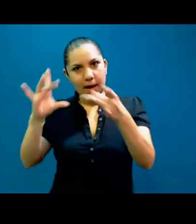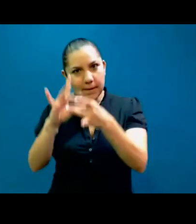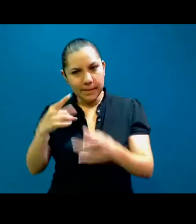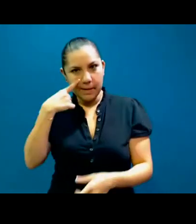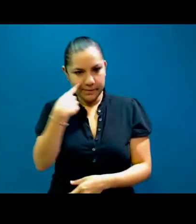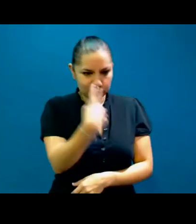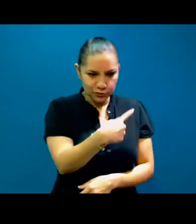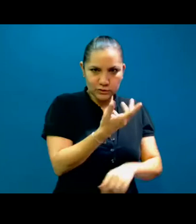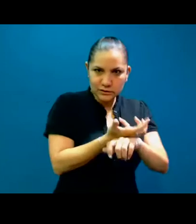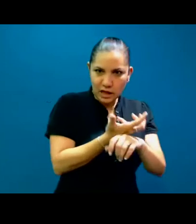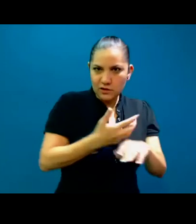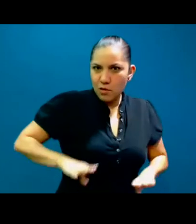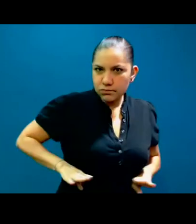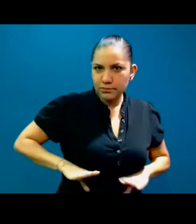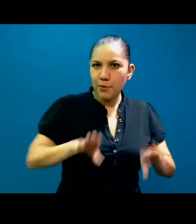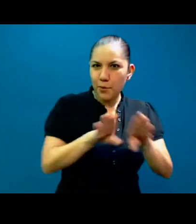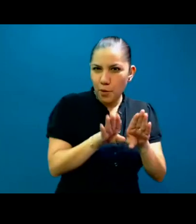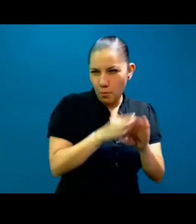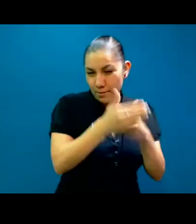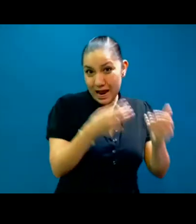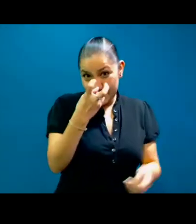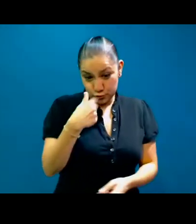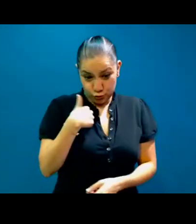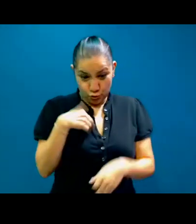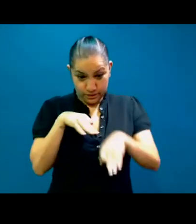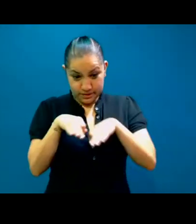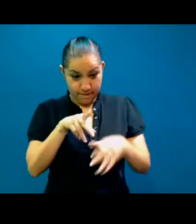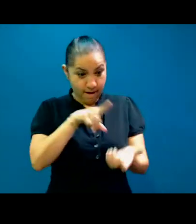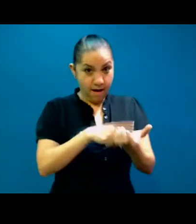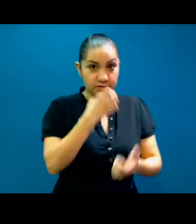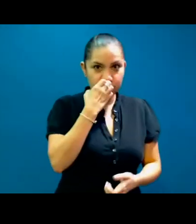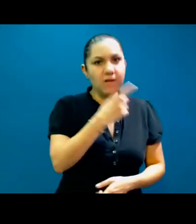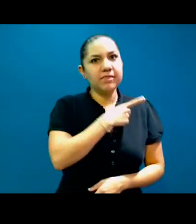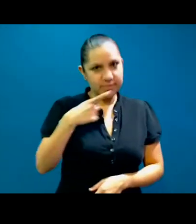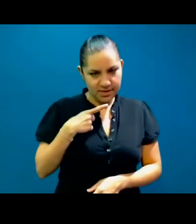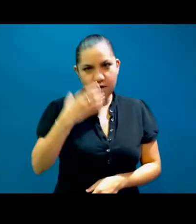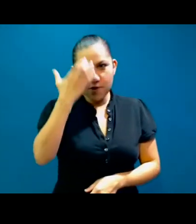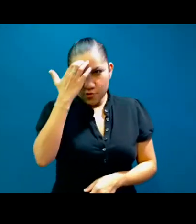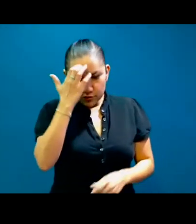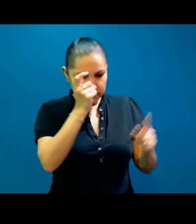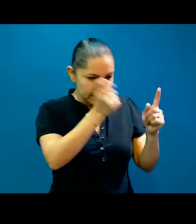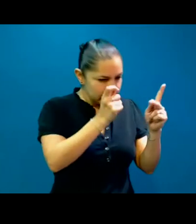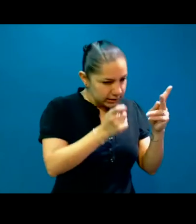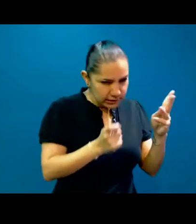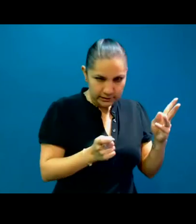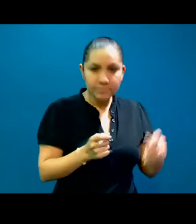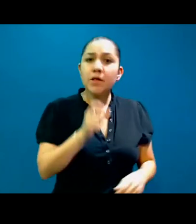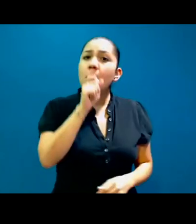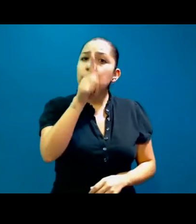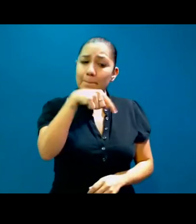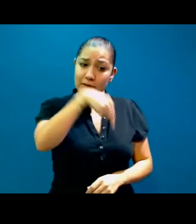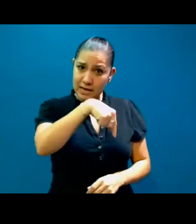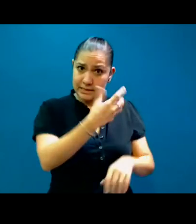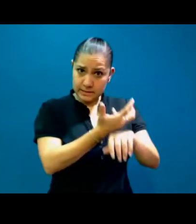trabajar en las escuelas es muy importante entender esto. También aquí en los Estados Unidos se ofrece educación especial. Esta es una ayuda